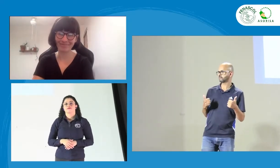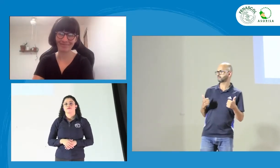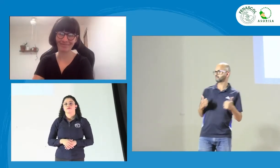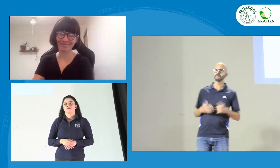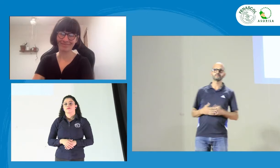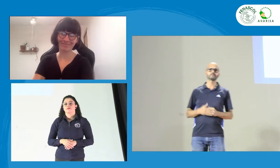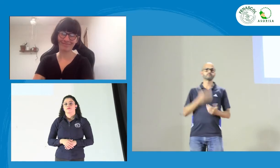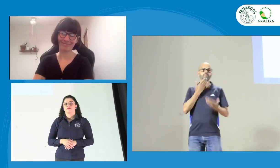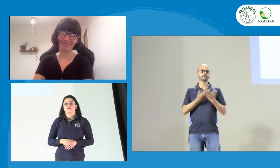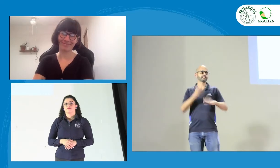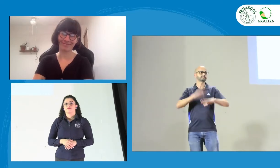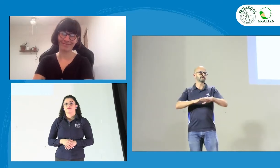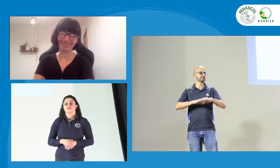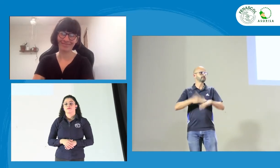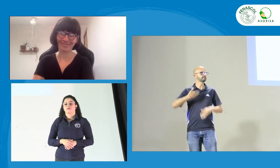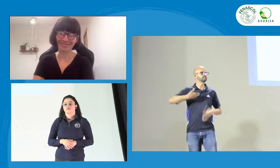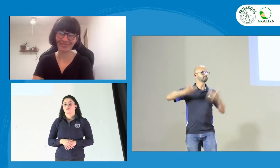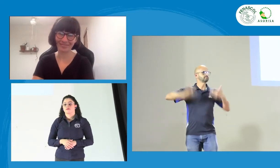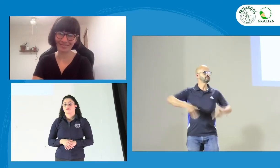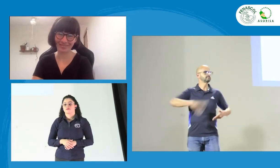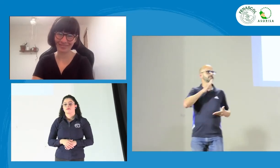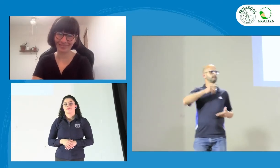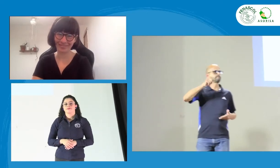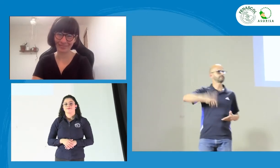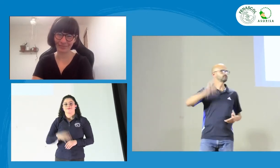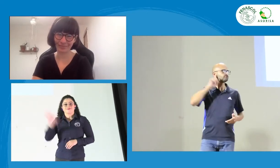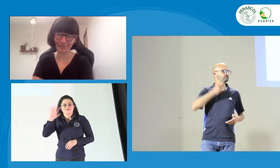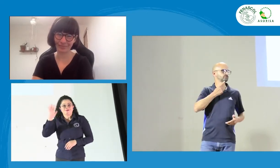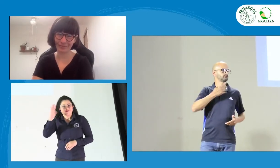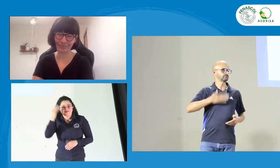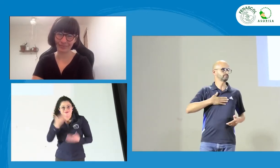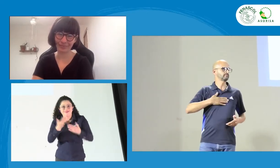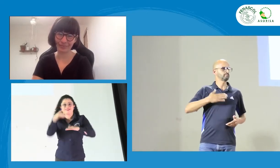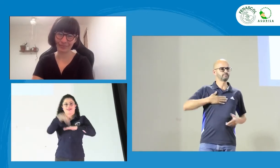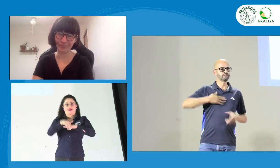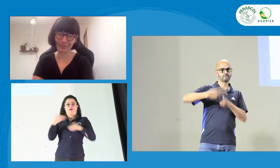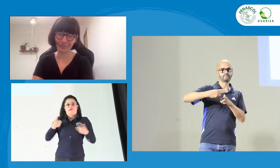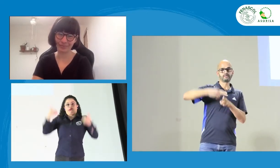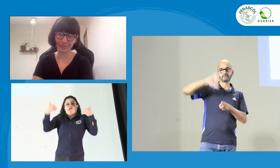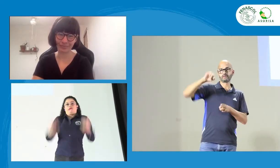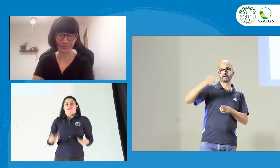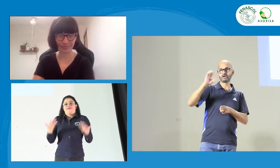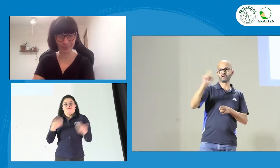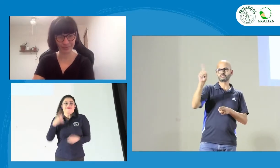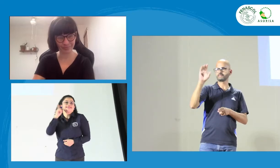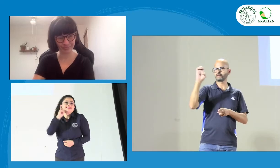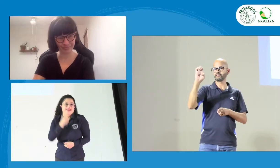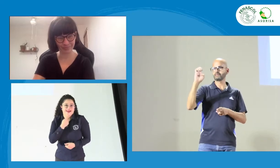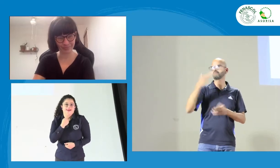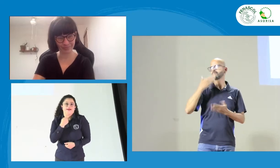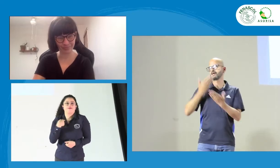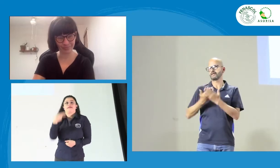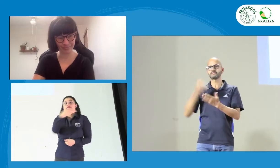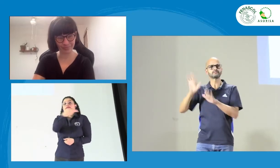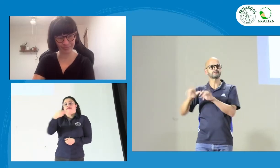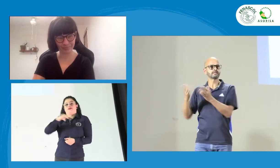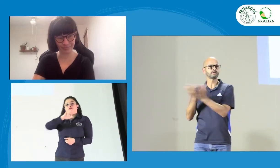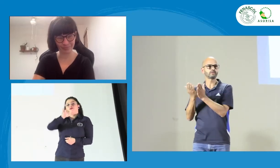Bueno, muy buenas tardes a todos. Me presento, yo soy una persona sorda. Mi nombre es José.